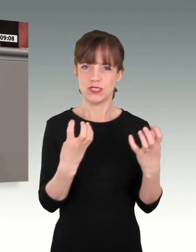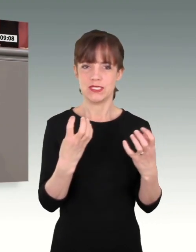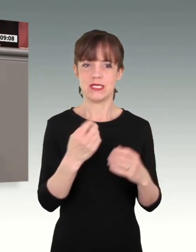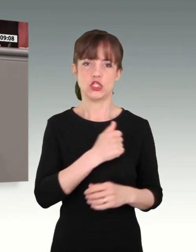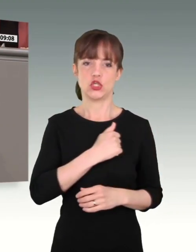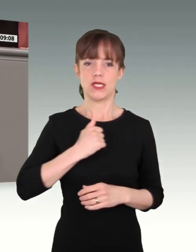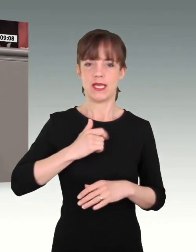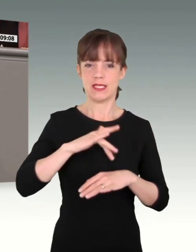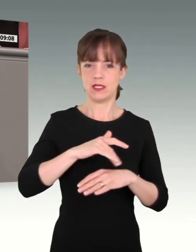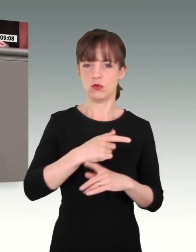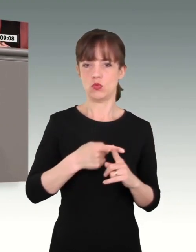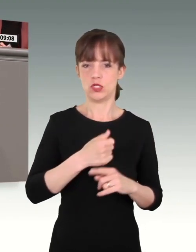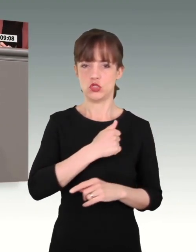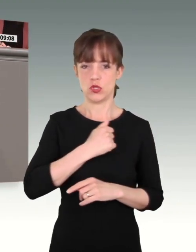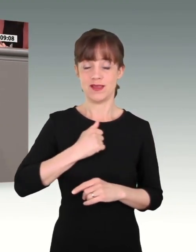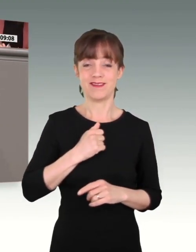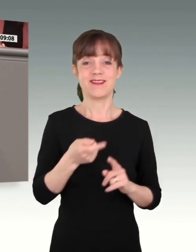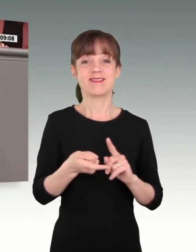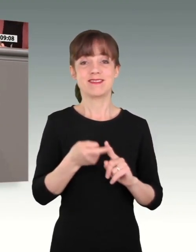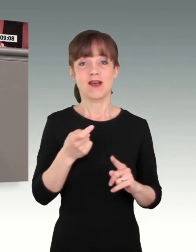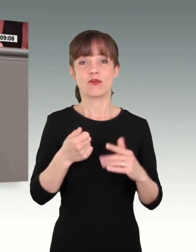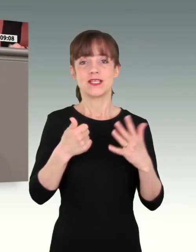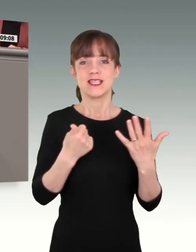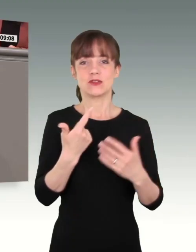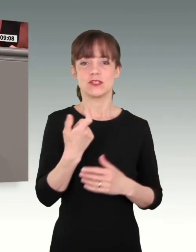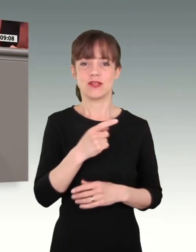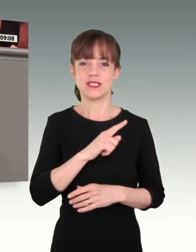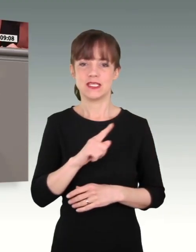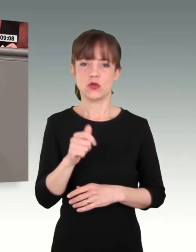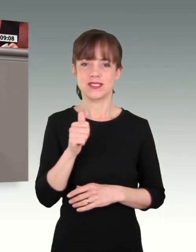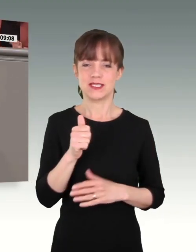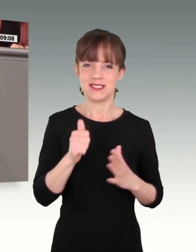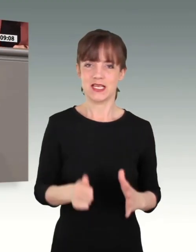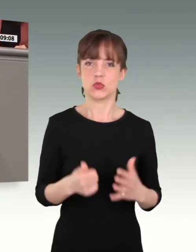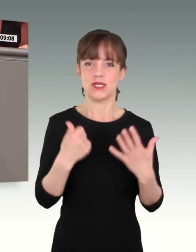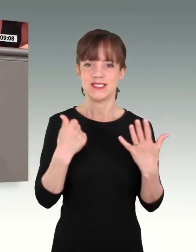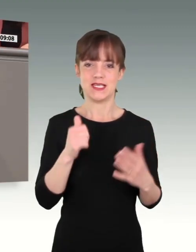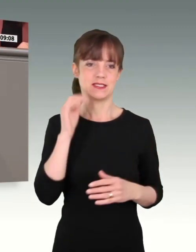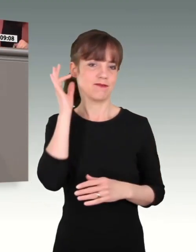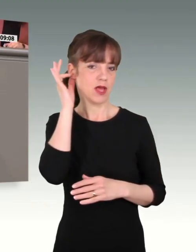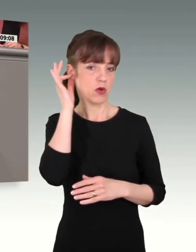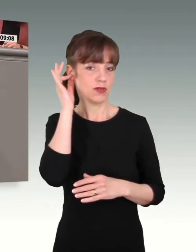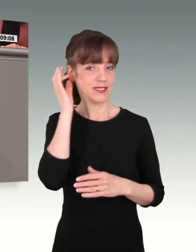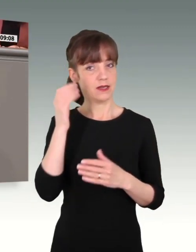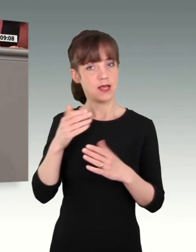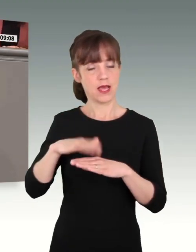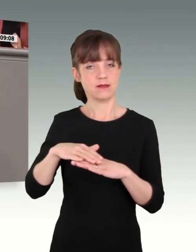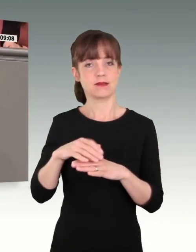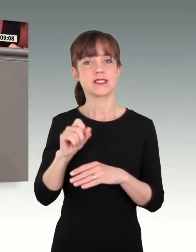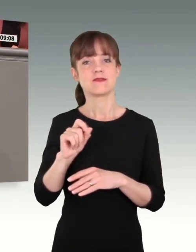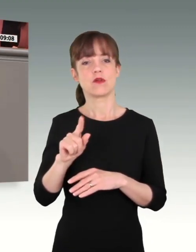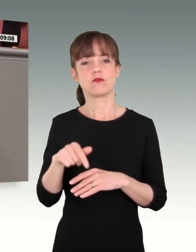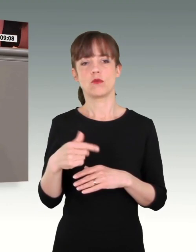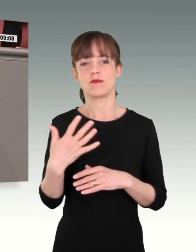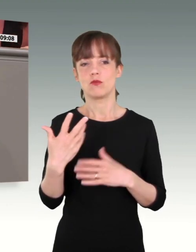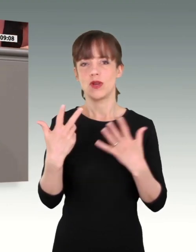2021, davon 26.606 Frauen. Das sind 12,85 Prozent. Ich habe das Thema